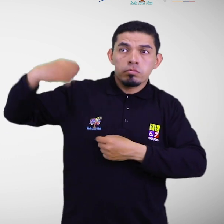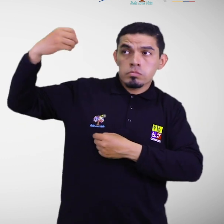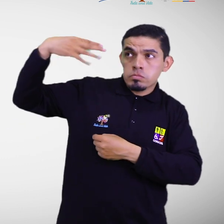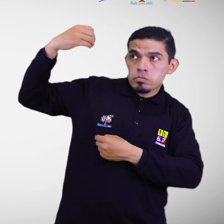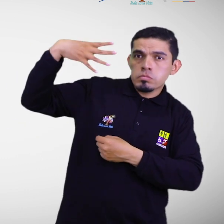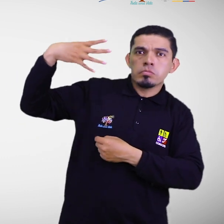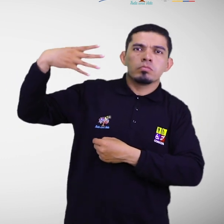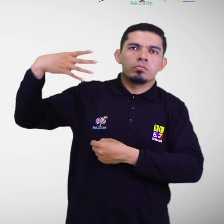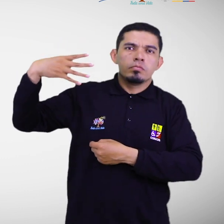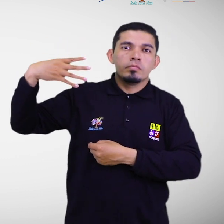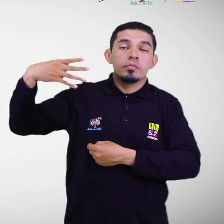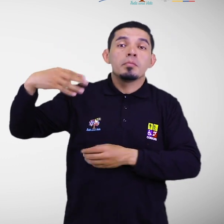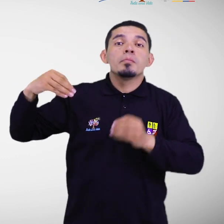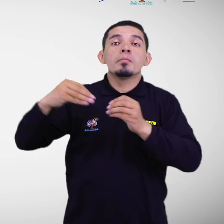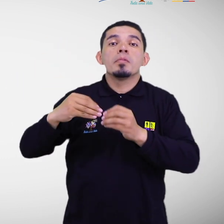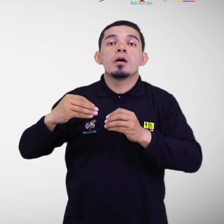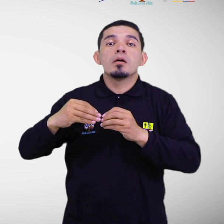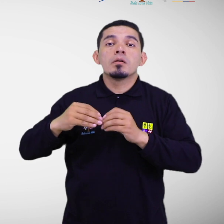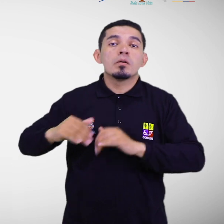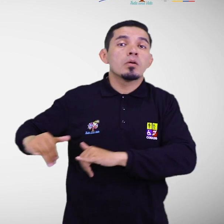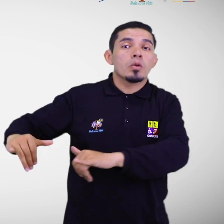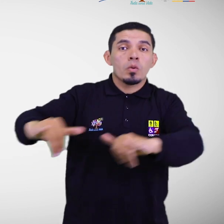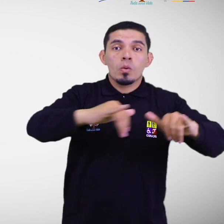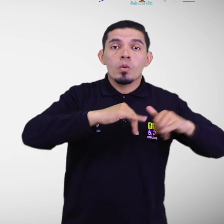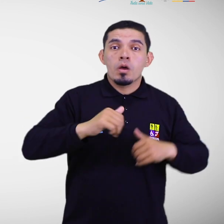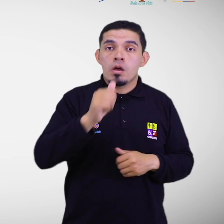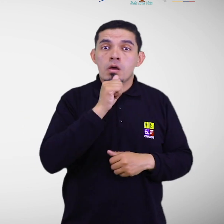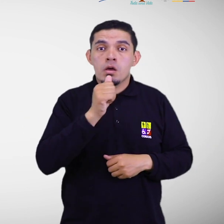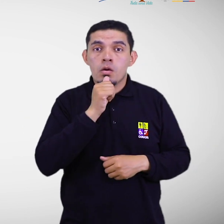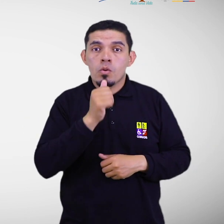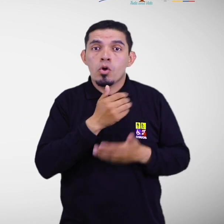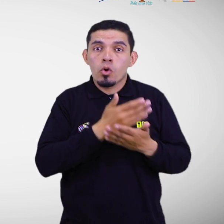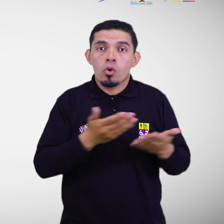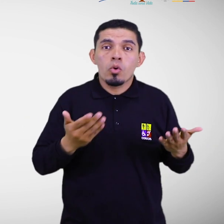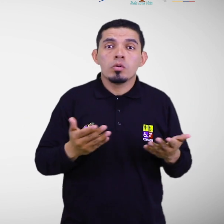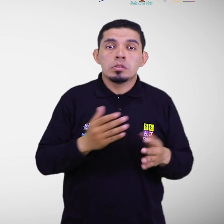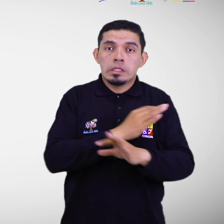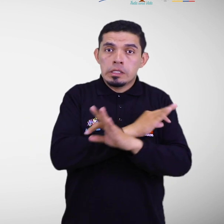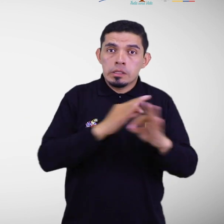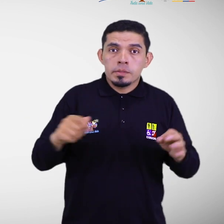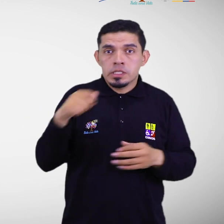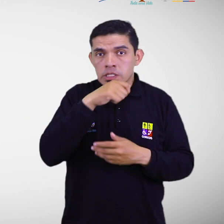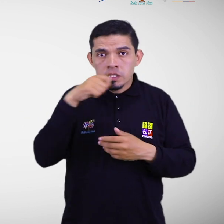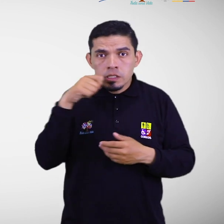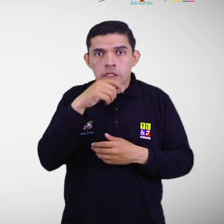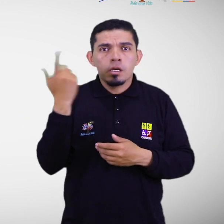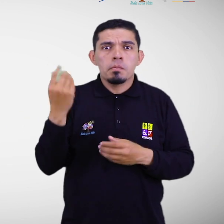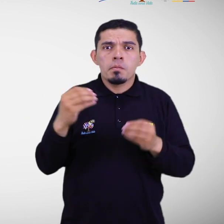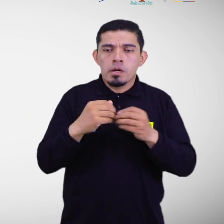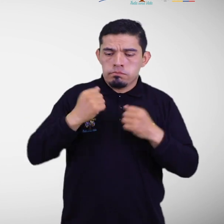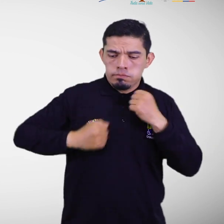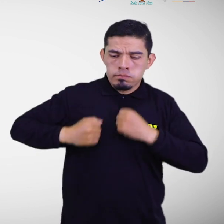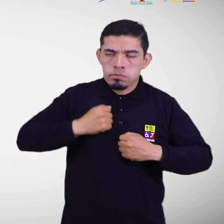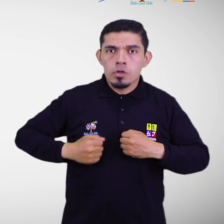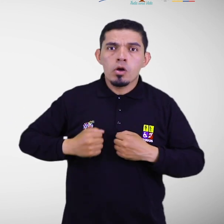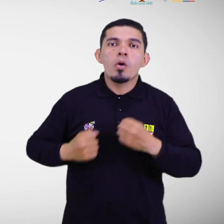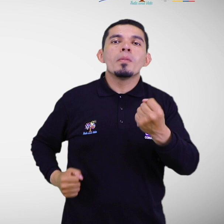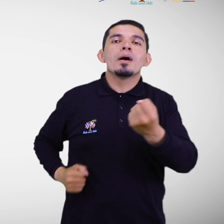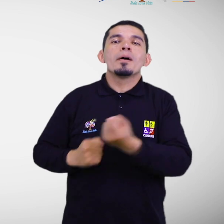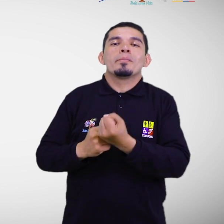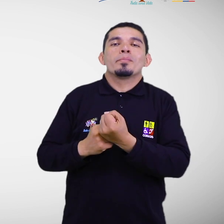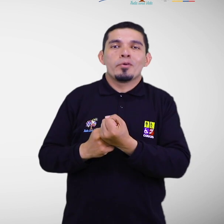Garantizar una distribución adecuada del agua, productos sanitarios, artículos e higiene, dispositivos de apoyo,